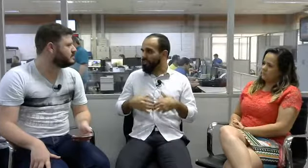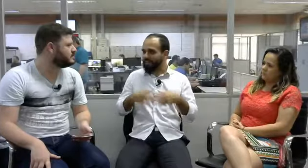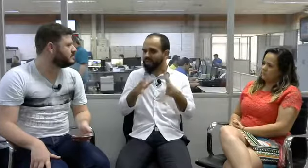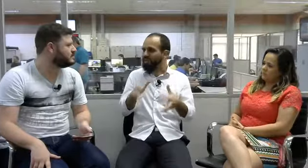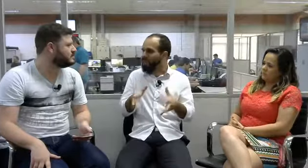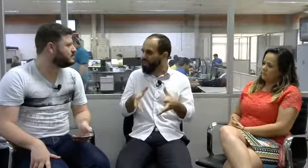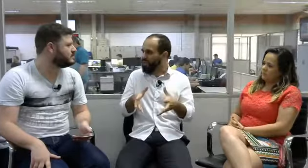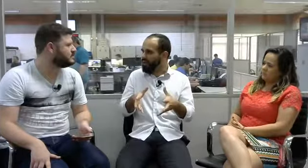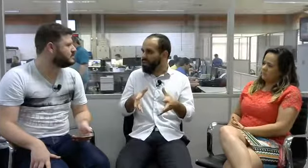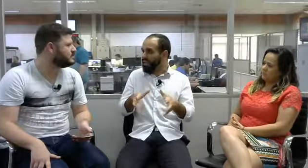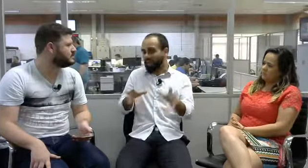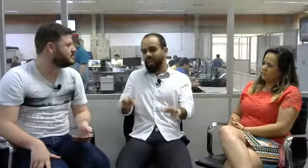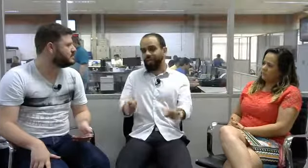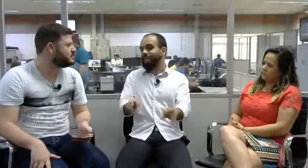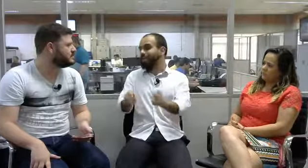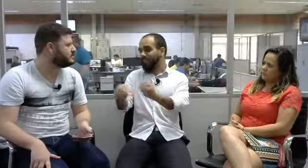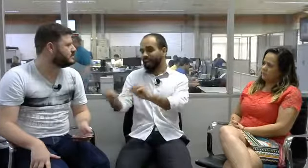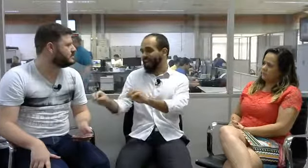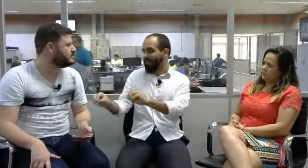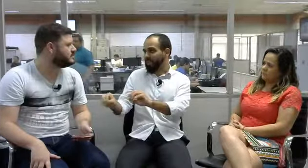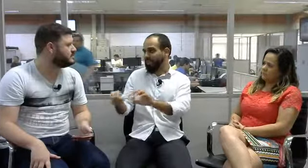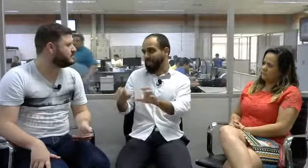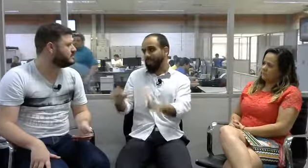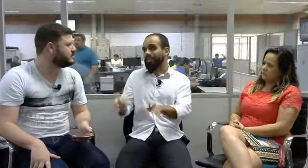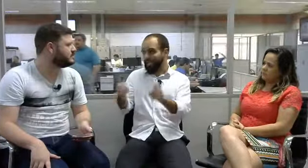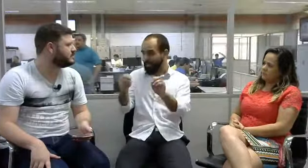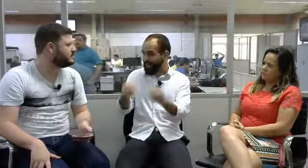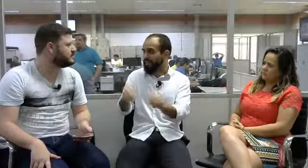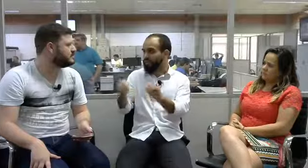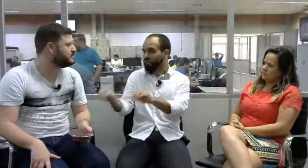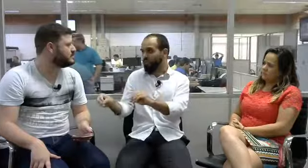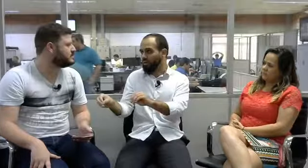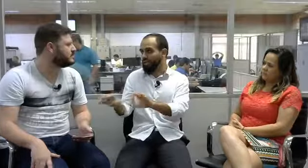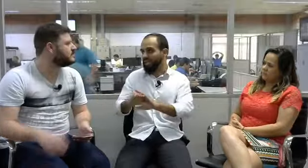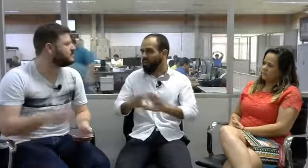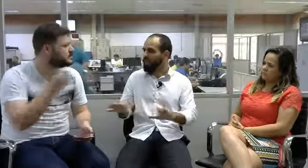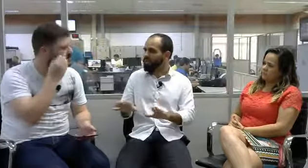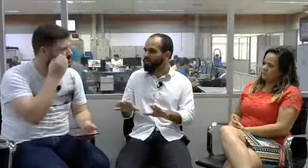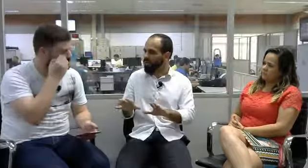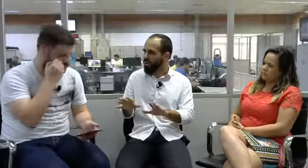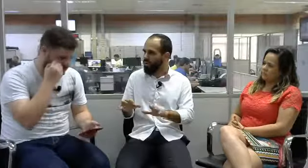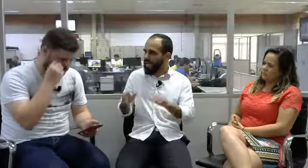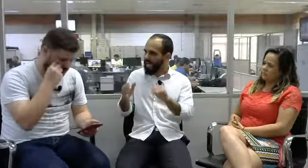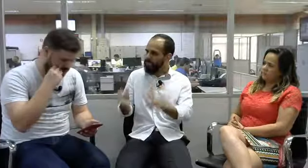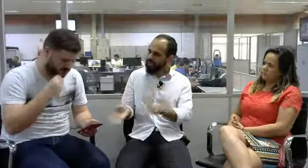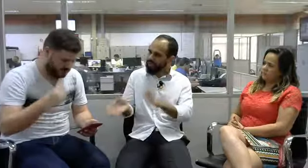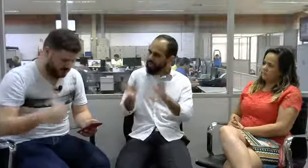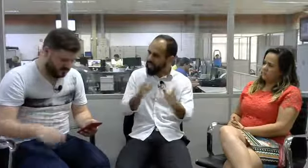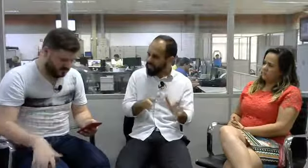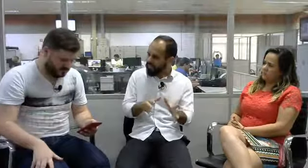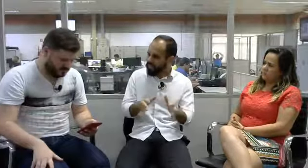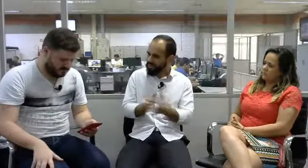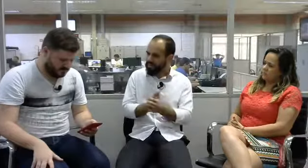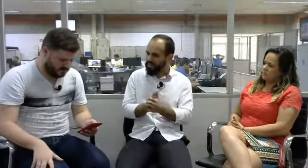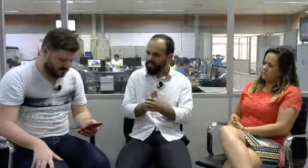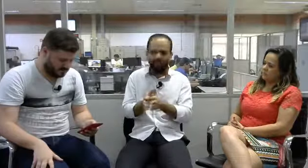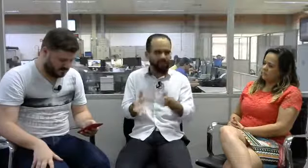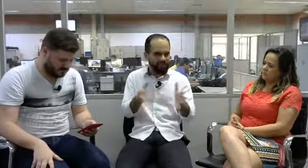Precisa de uma língua, já que ele não tem as palavras, porque as palavras representam os sons, ele não conhece o som. Ele precisa de uma língua que simbolize isso e a língua de sinais